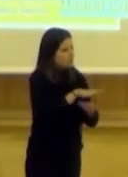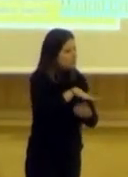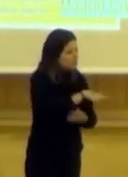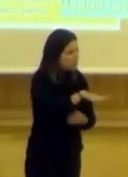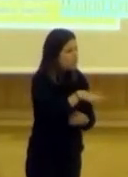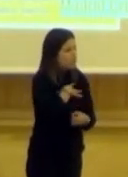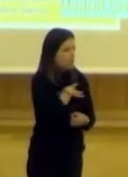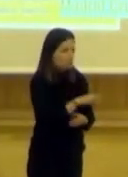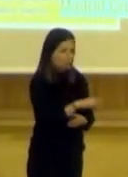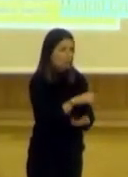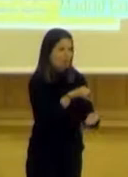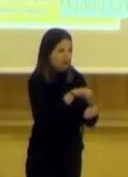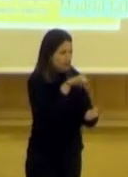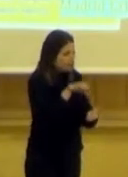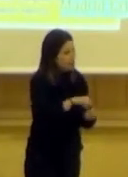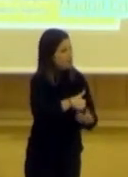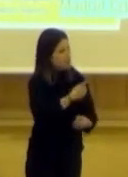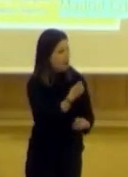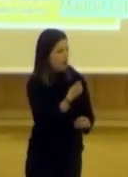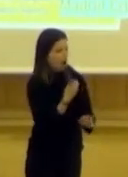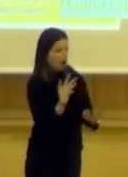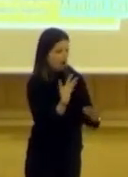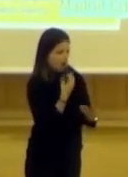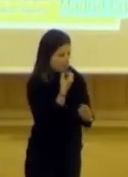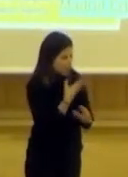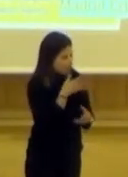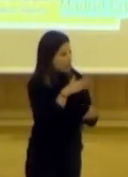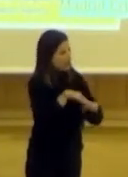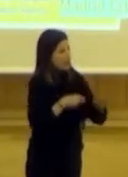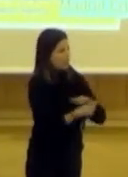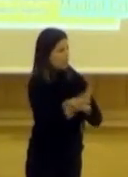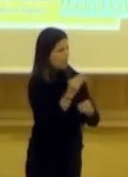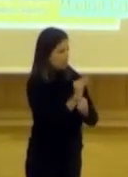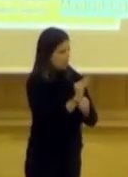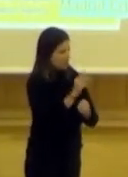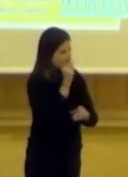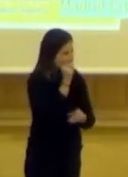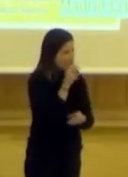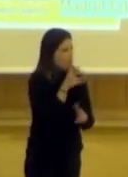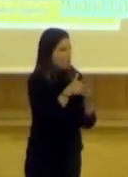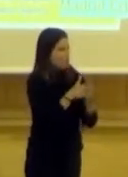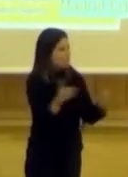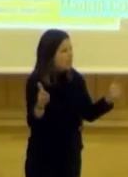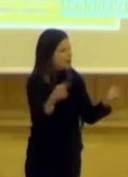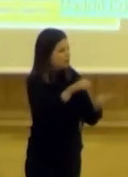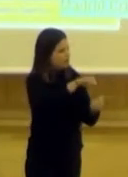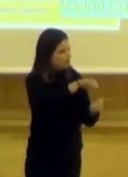las ciudades fueran más amigables para criar niños. Digamos, sobre todo ciudades, macro ciudades en plan